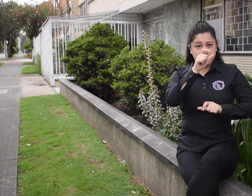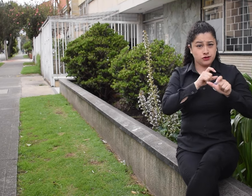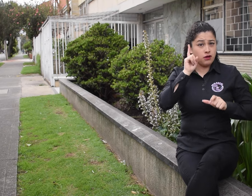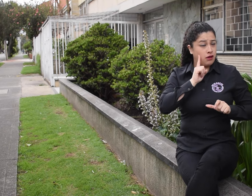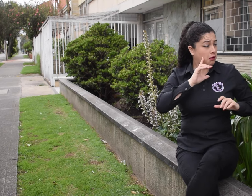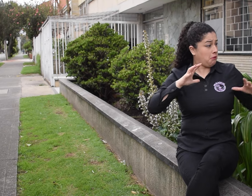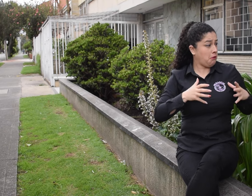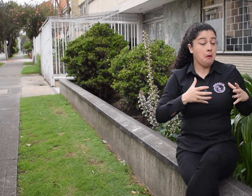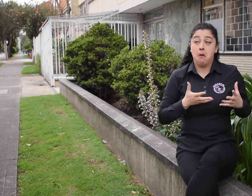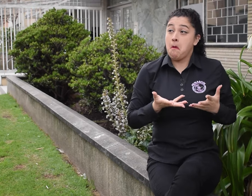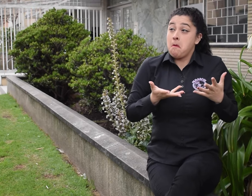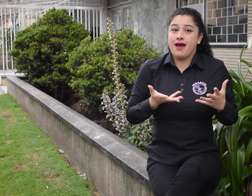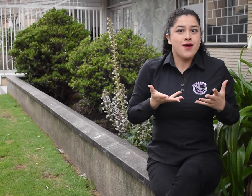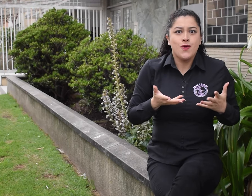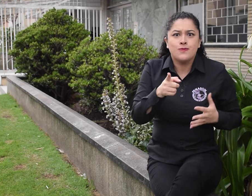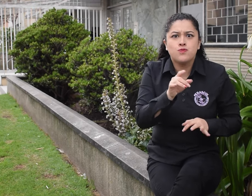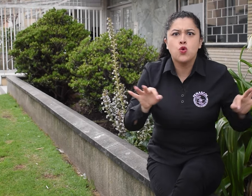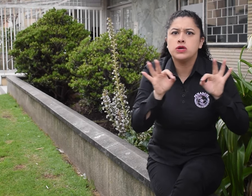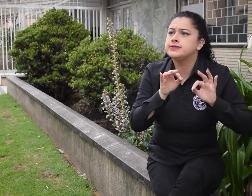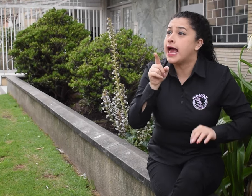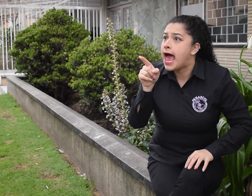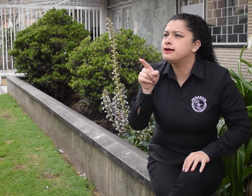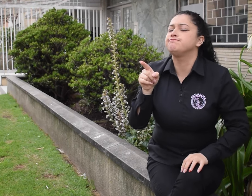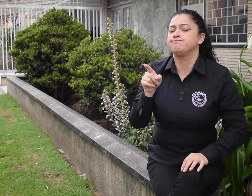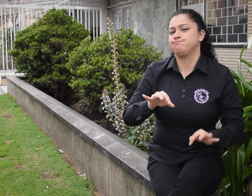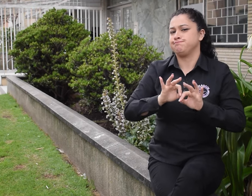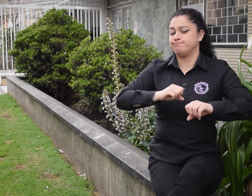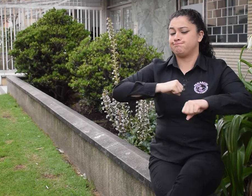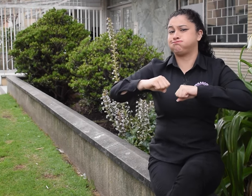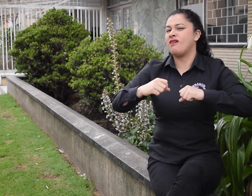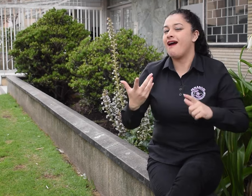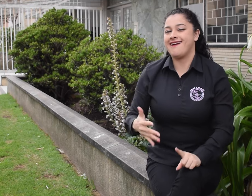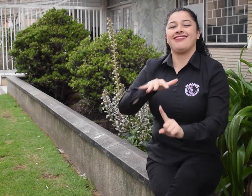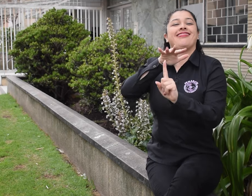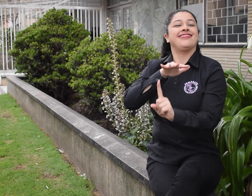para participar en el plan de desarrollo de las nuevas administraciones.